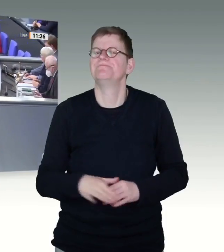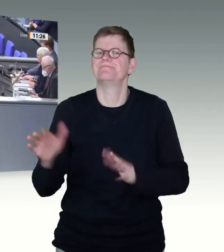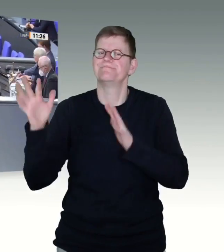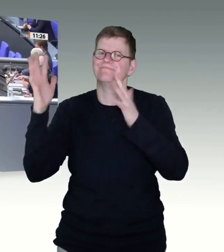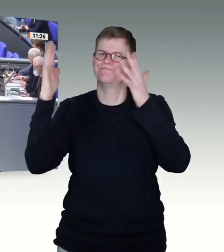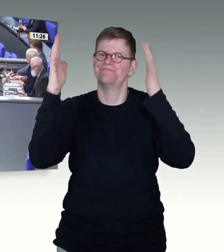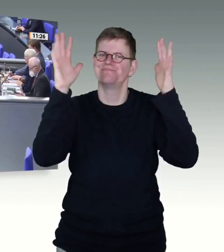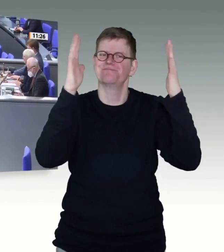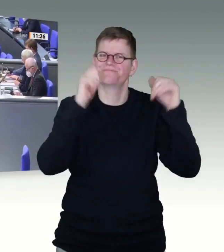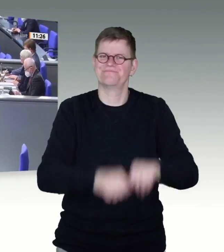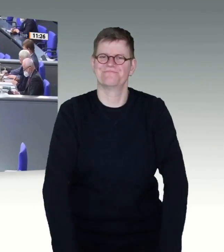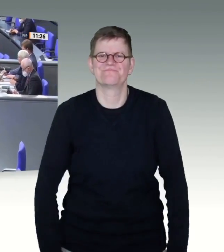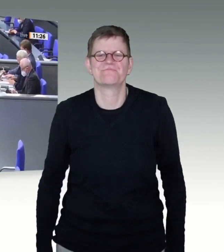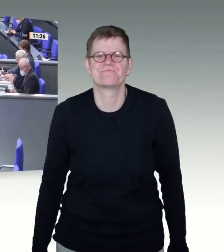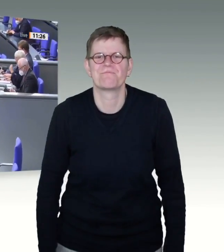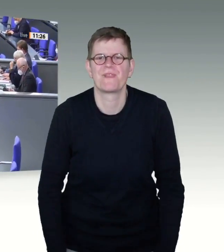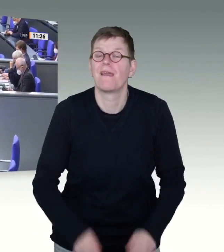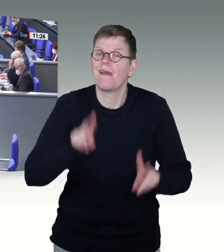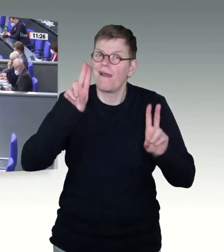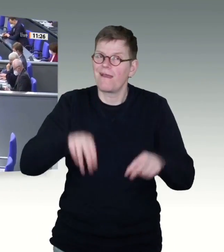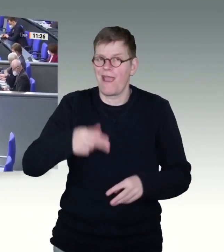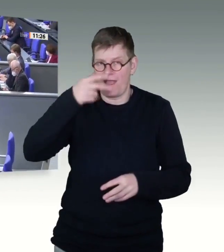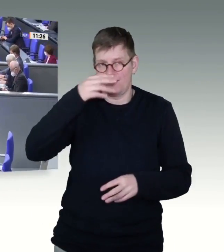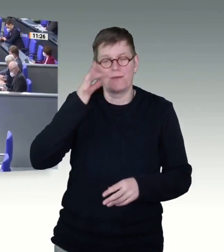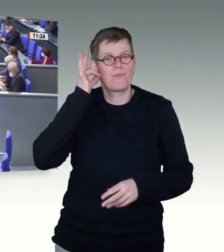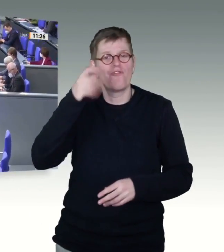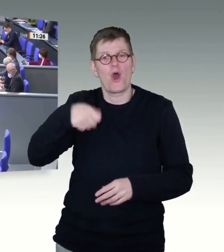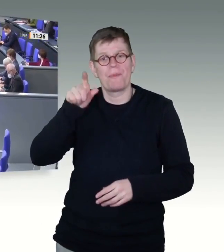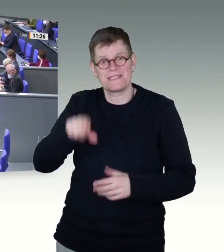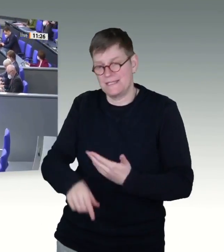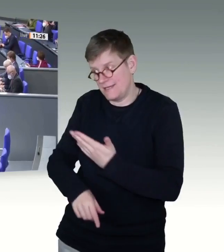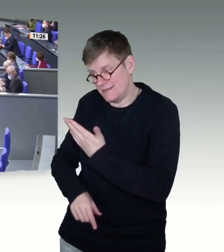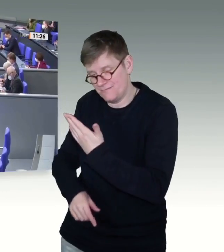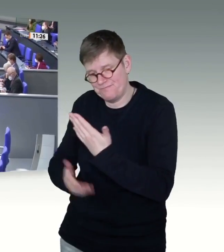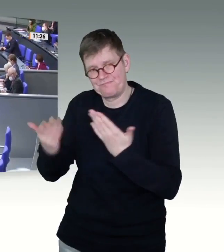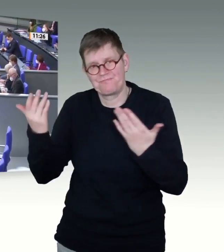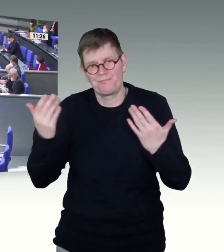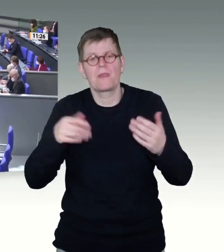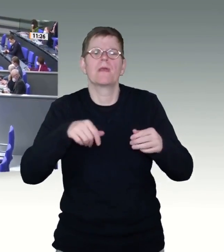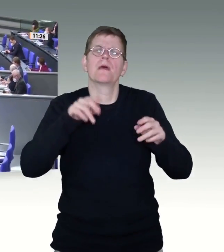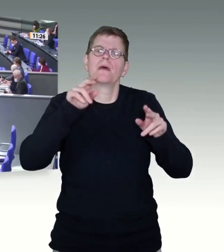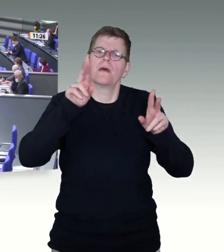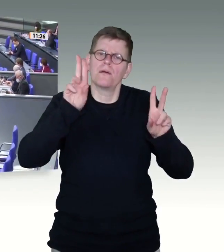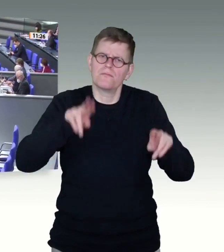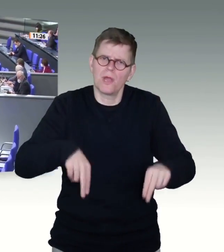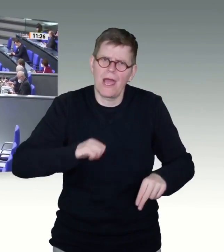Sehr geehrte Frau Präsidentin! Sehr geehrte Damen und Herren! Wir leben im